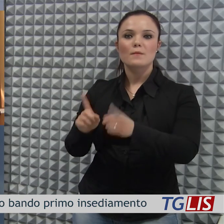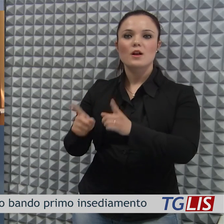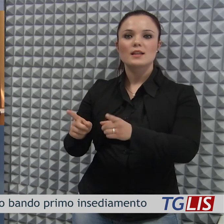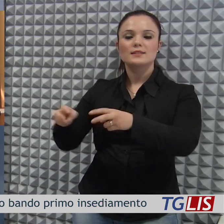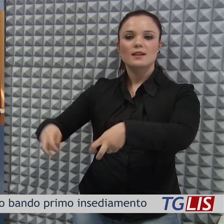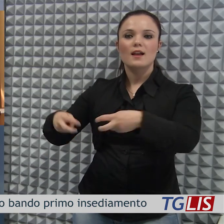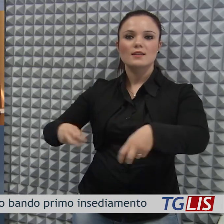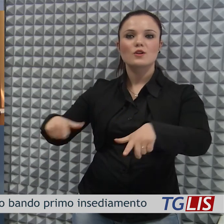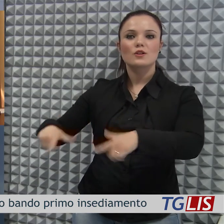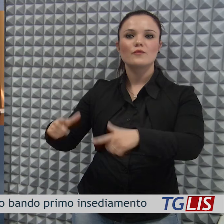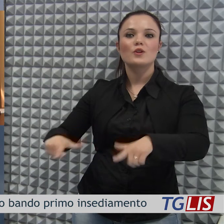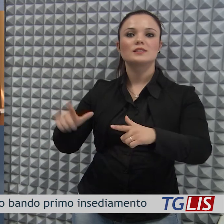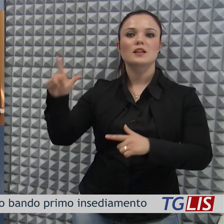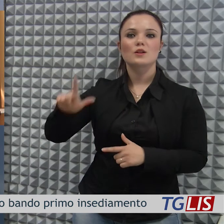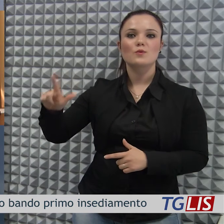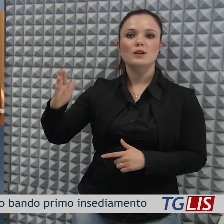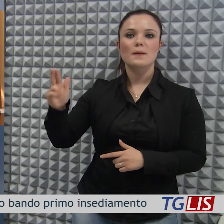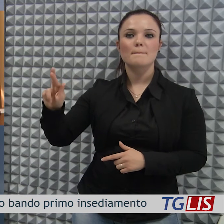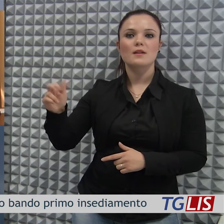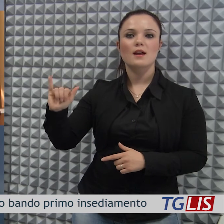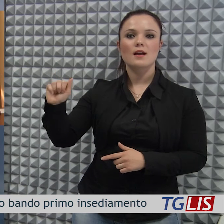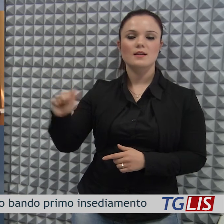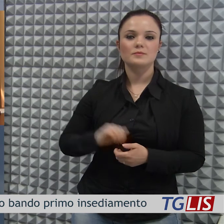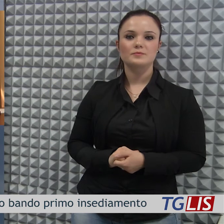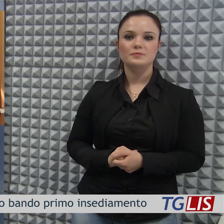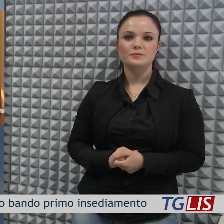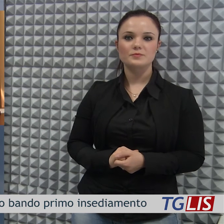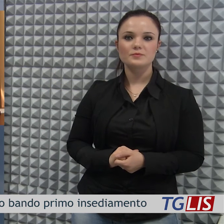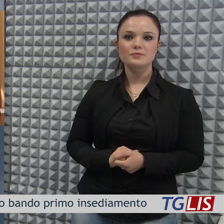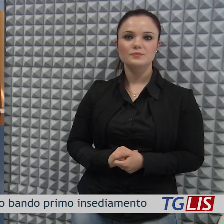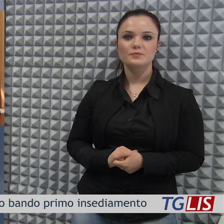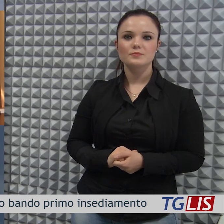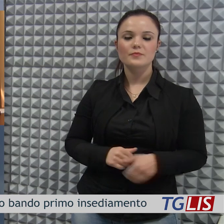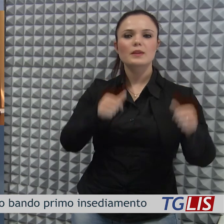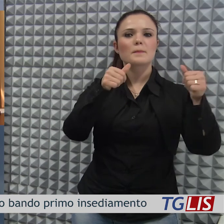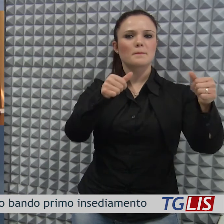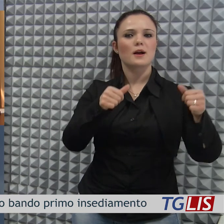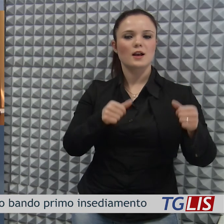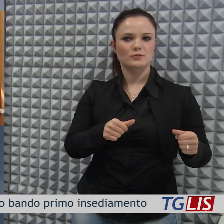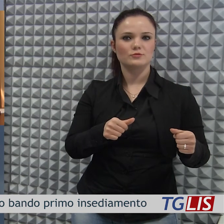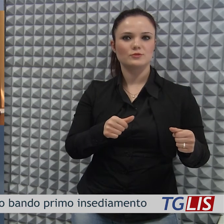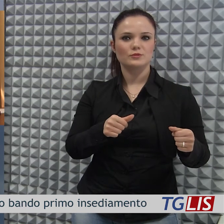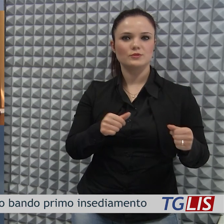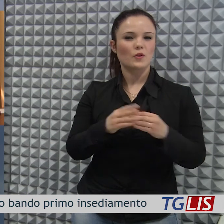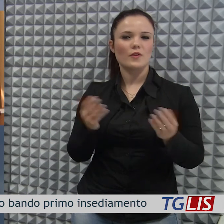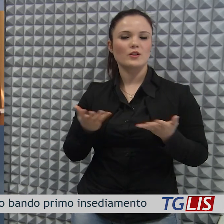agricole e forestali Luca Braia. Con un bando abbiamo voluto destinare un